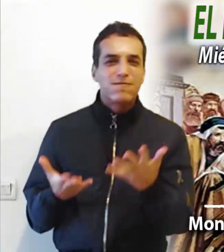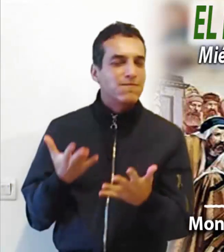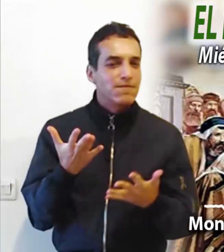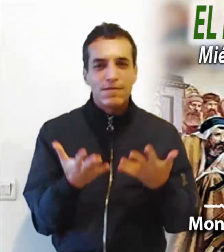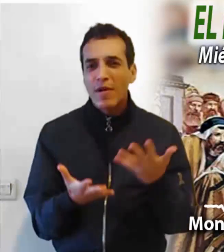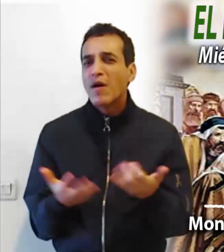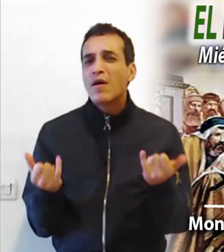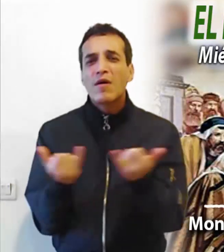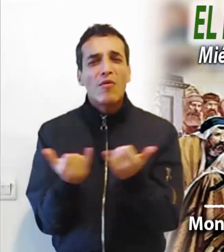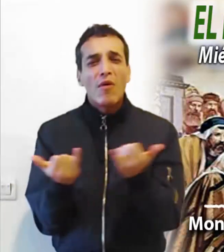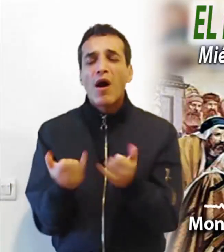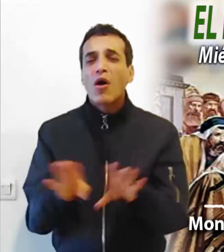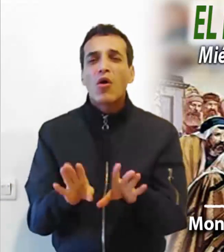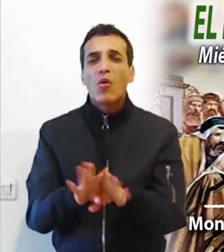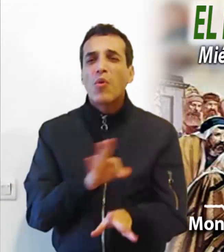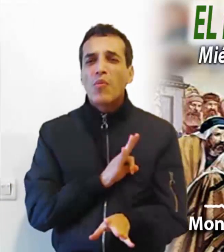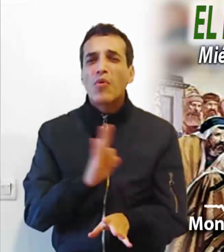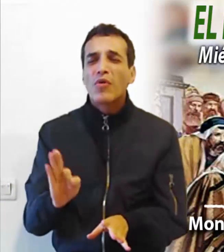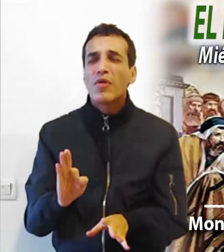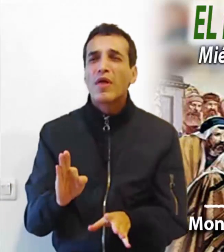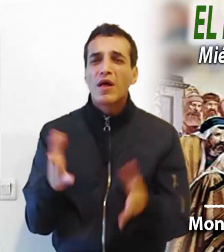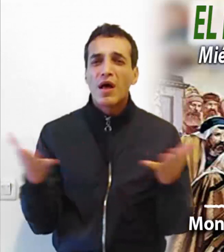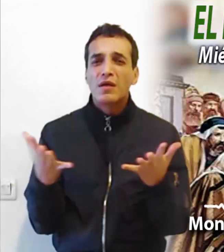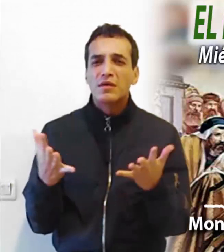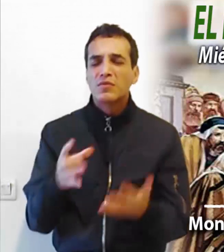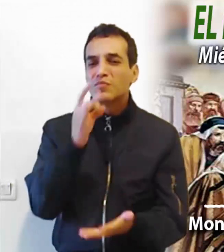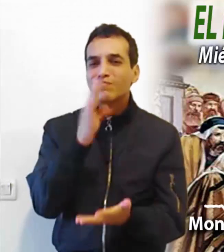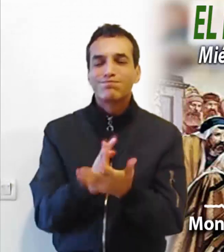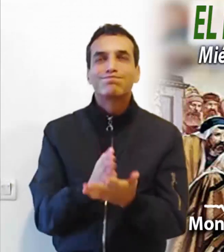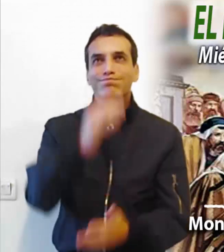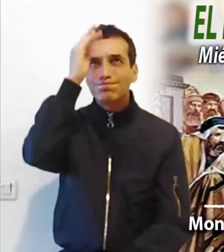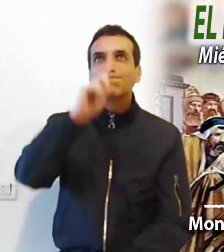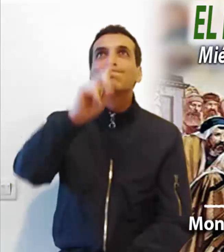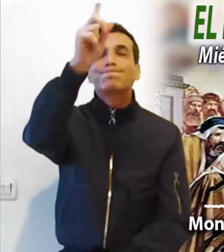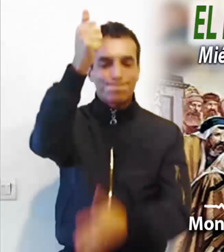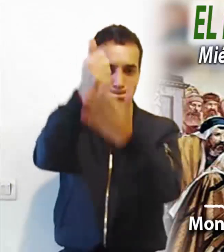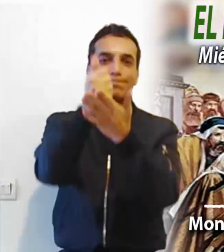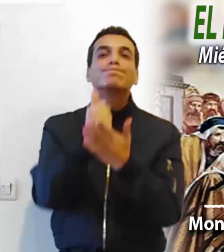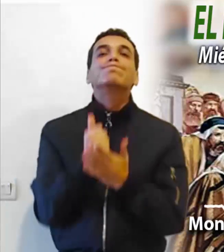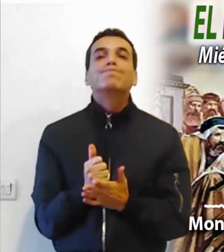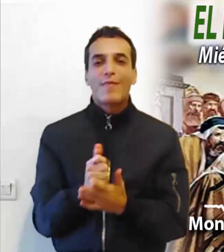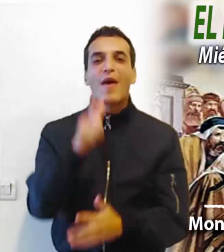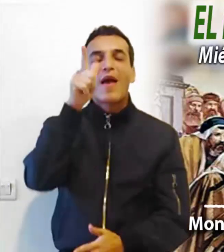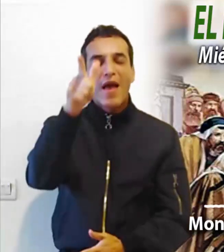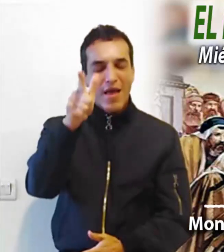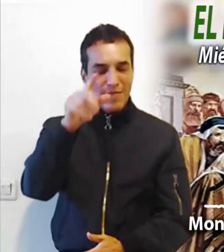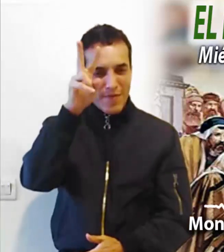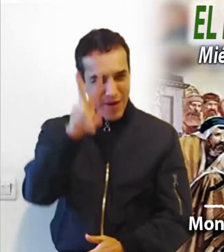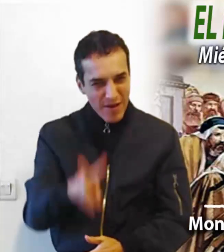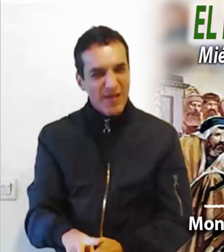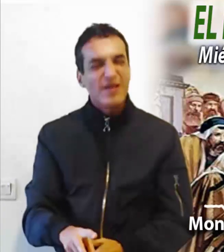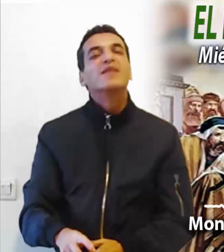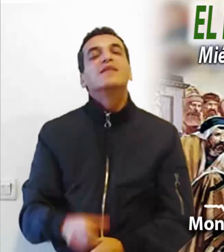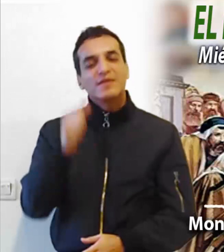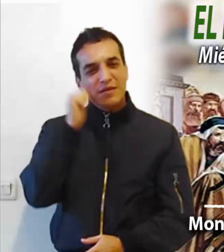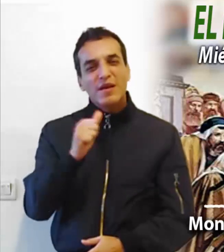o la salida nos la ofrece el Señor. Él es nuestra roca firme y